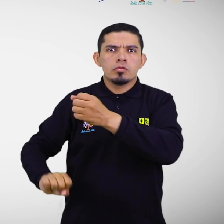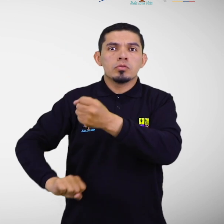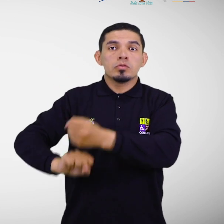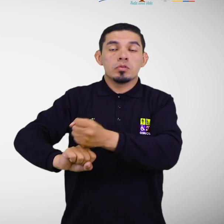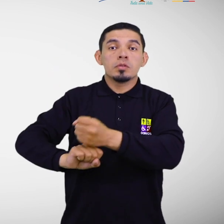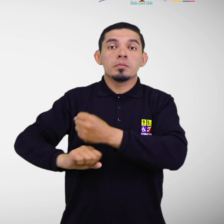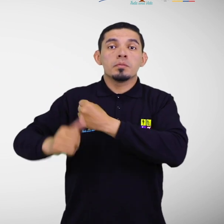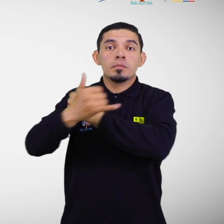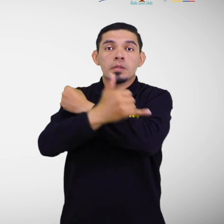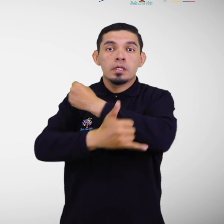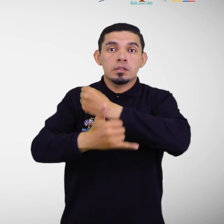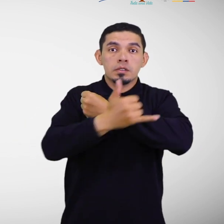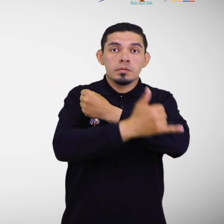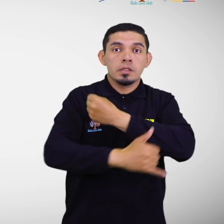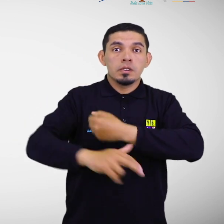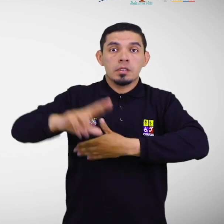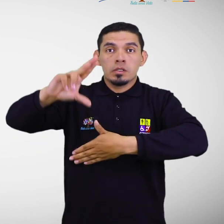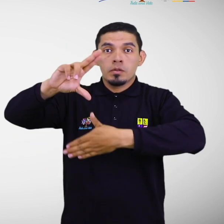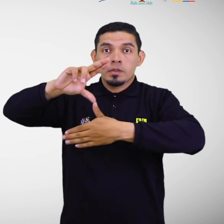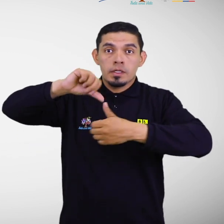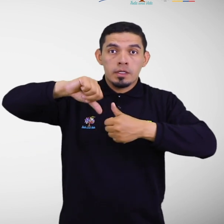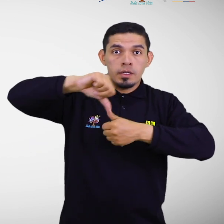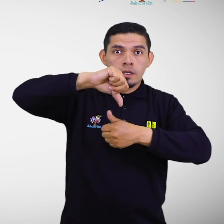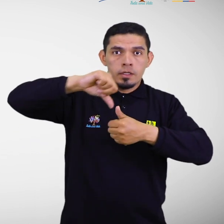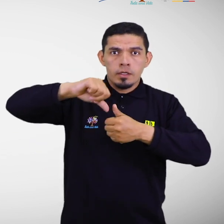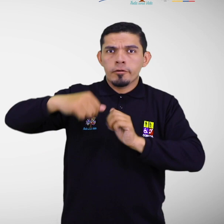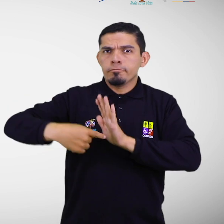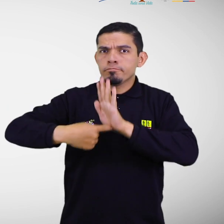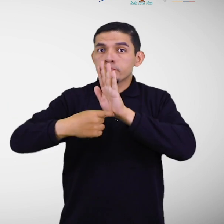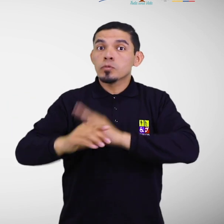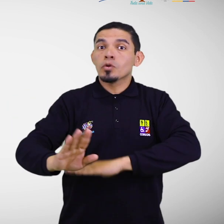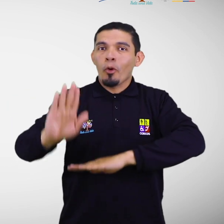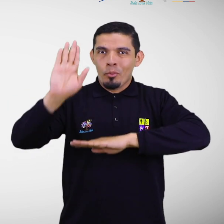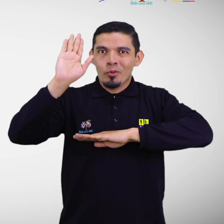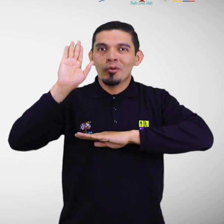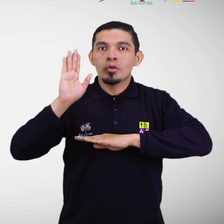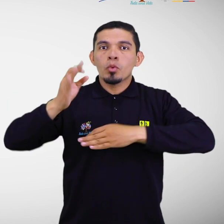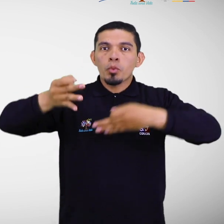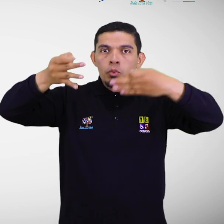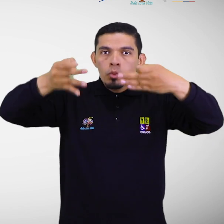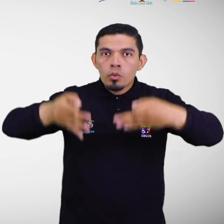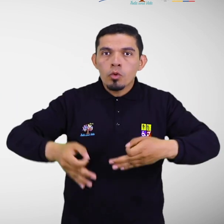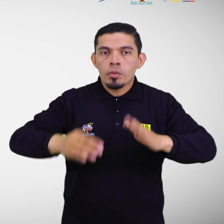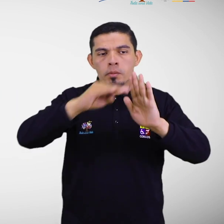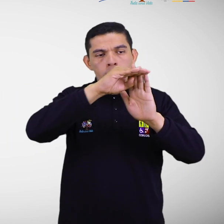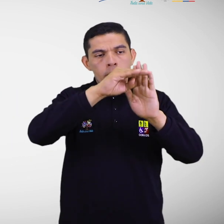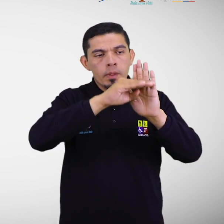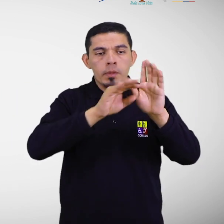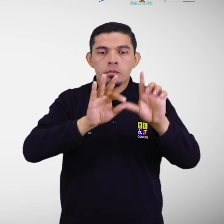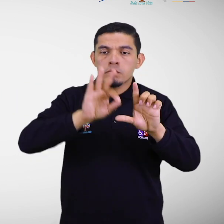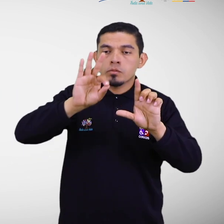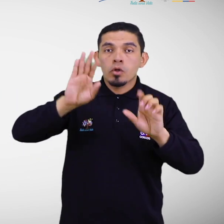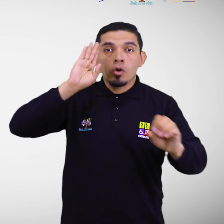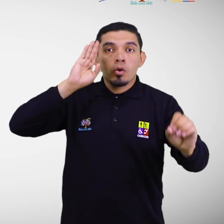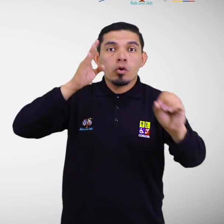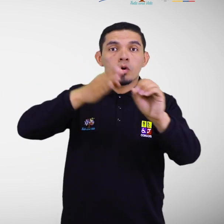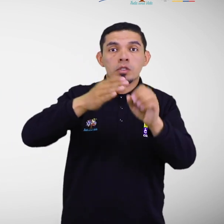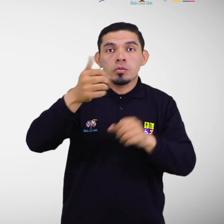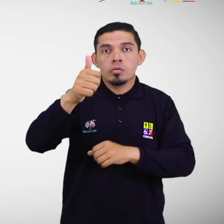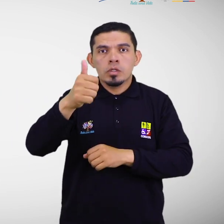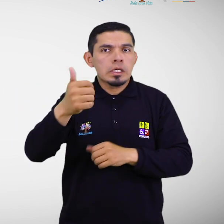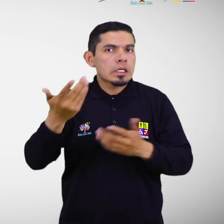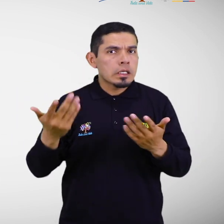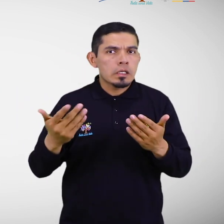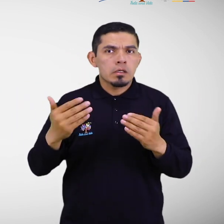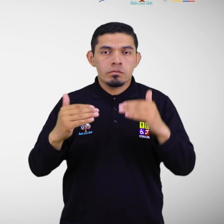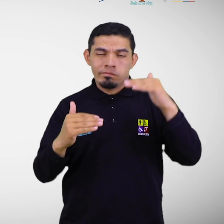de los Países de América Latina y el Caribe, se comprometió al cumplimiento de los indicadores del Objetivo 10 Reducción de